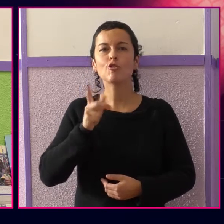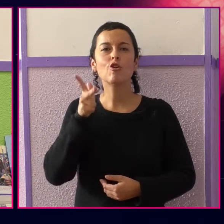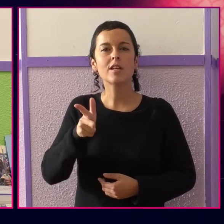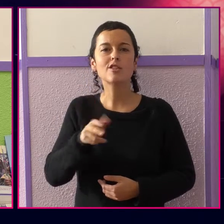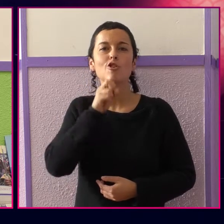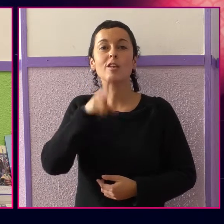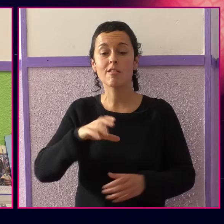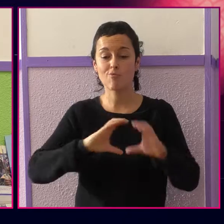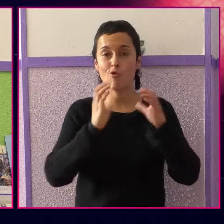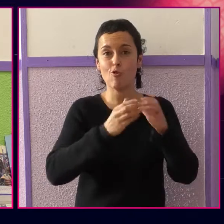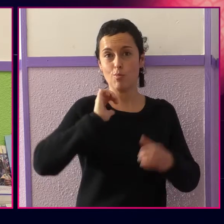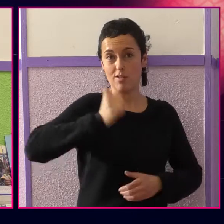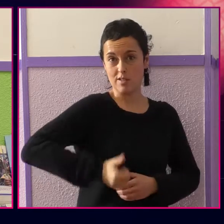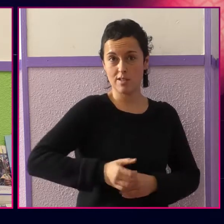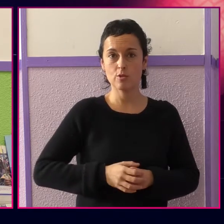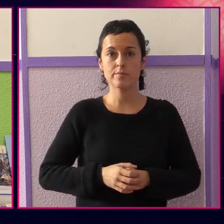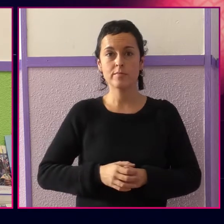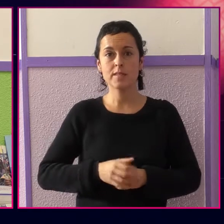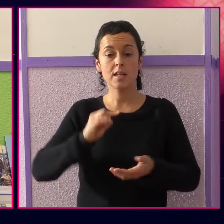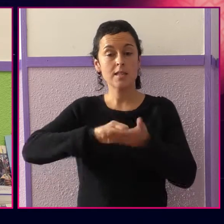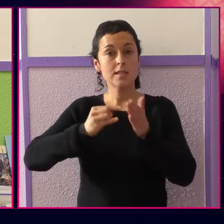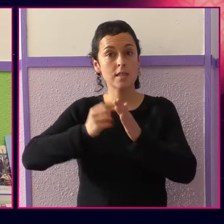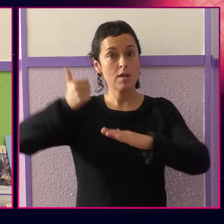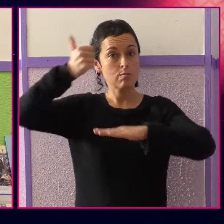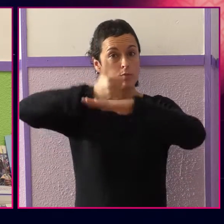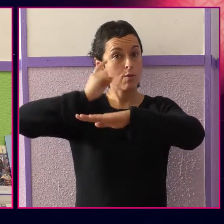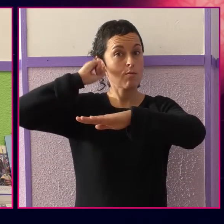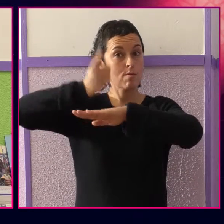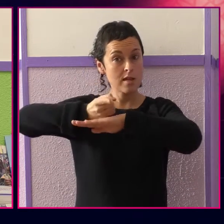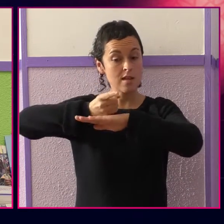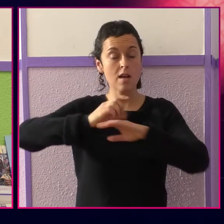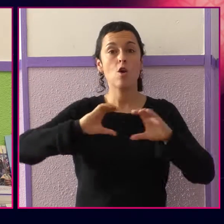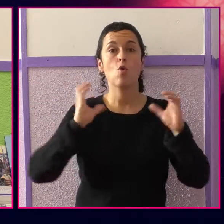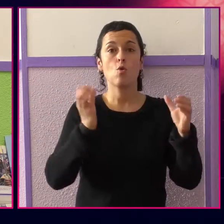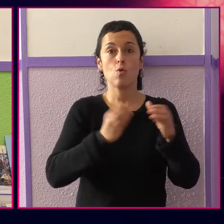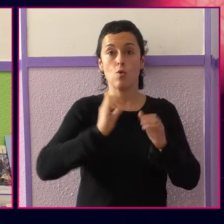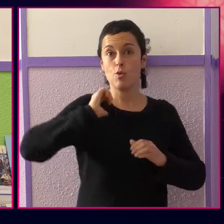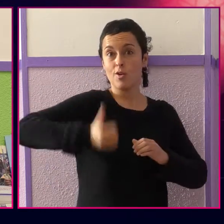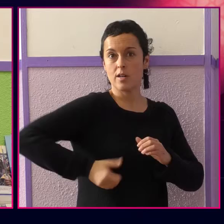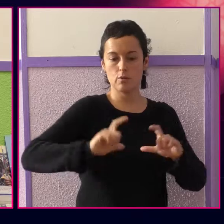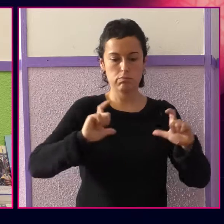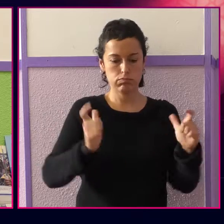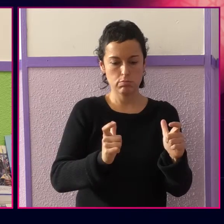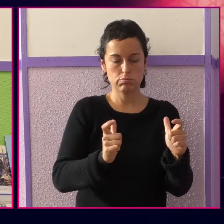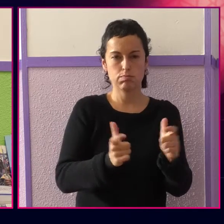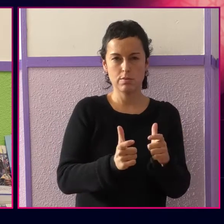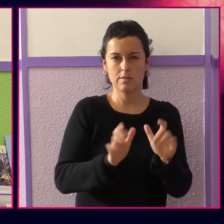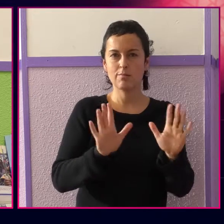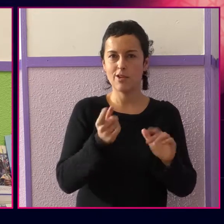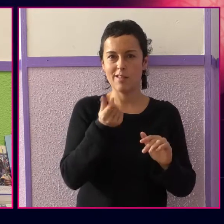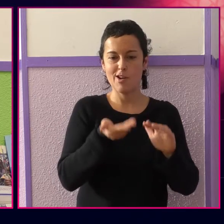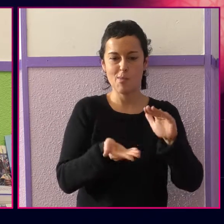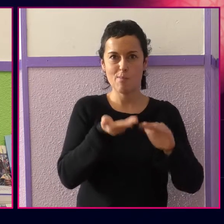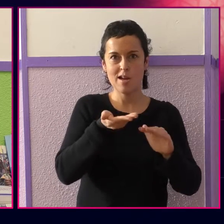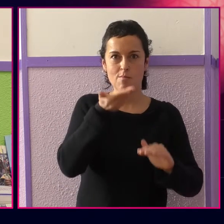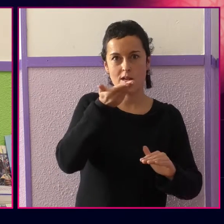Aquellas que cada día son más minoría, pues la brecha salarial de la desigualdad se ensancha y profundiza continuamente, arrojando